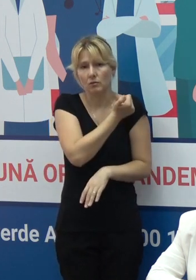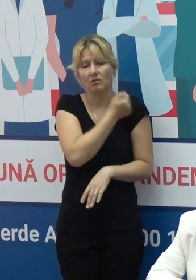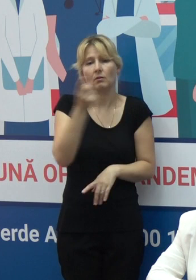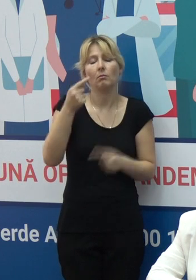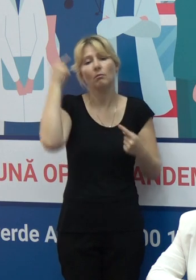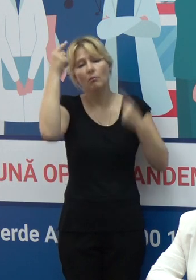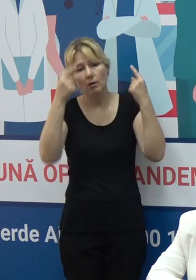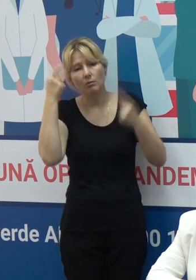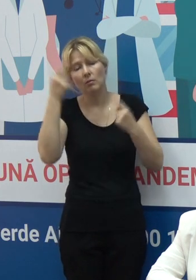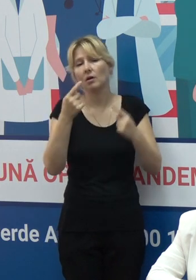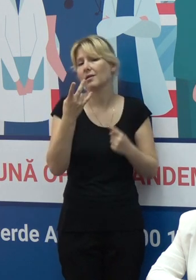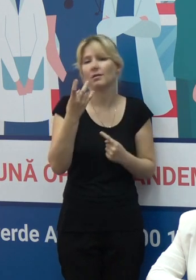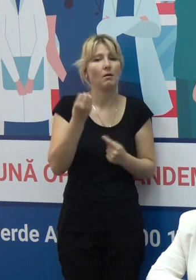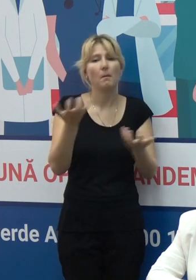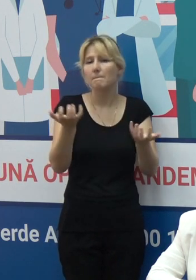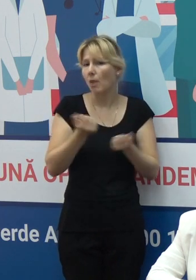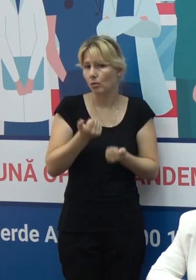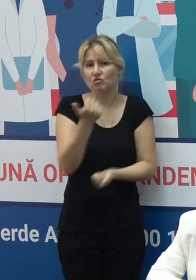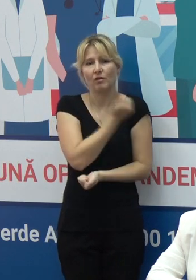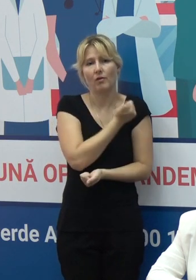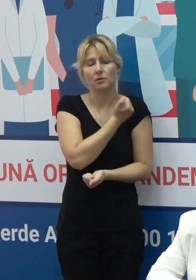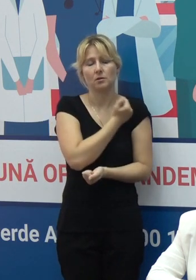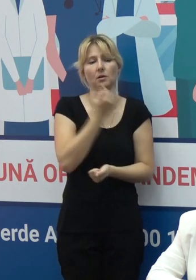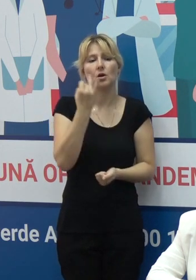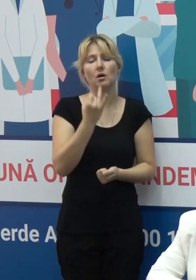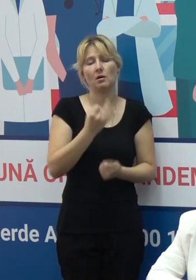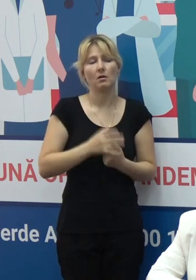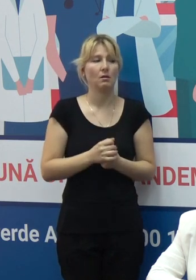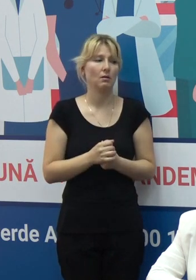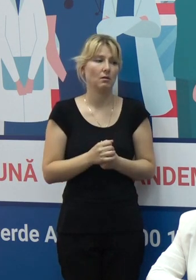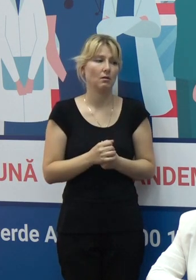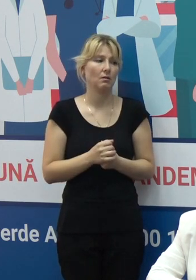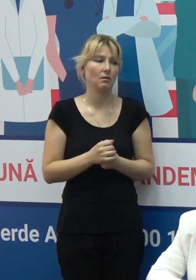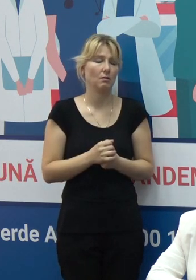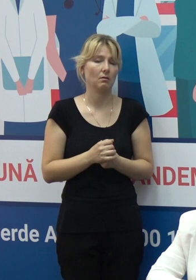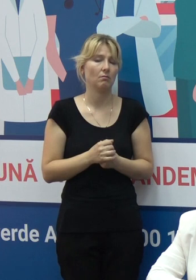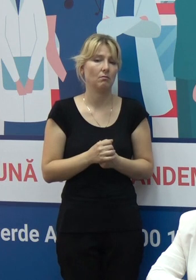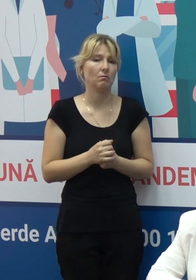ezitat, care nu au beneficiat de vaccin și care au